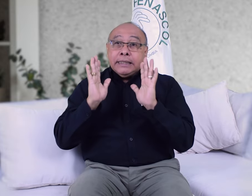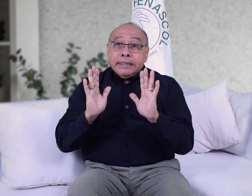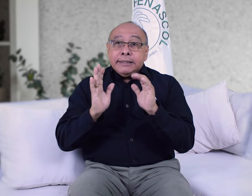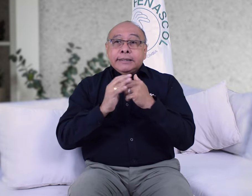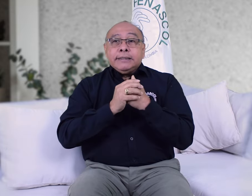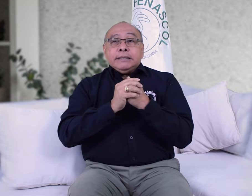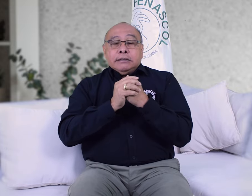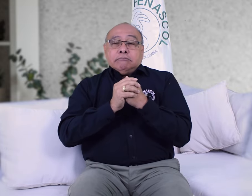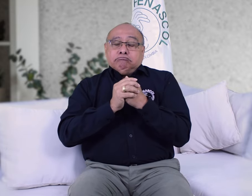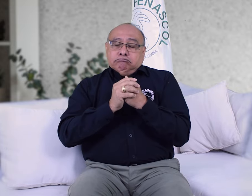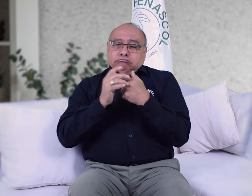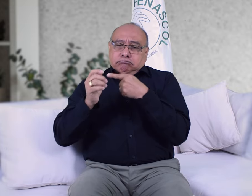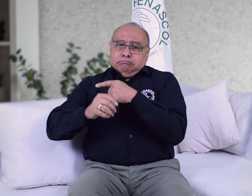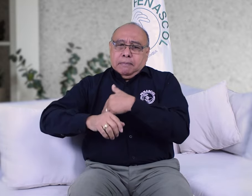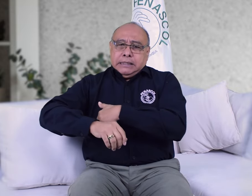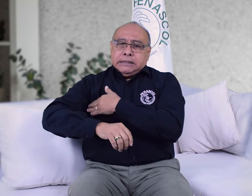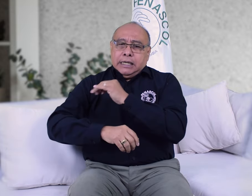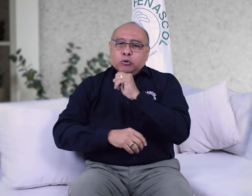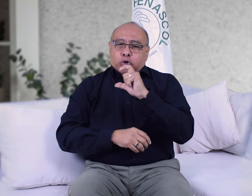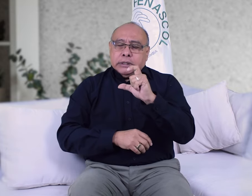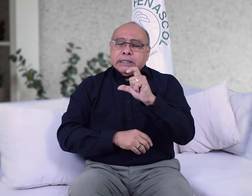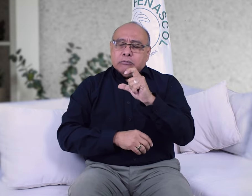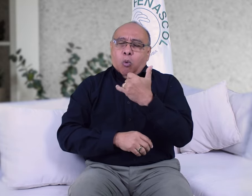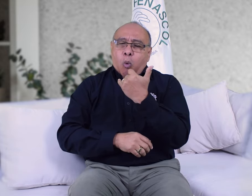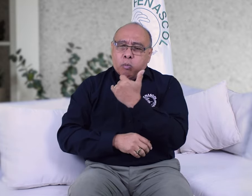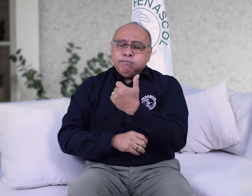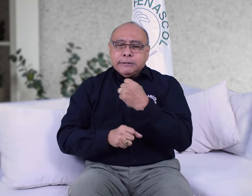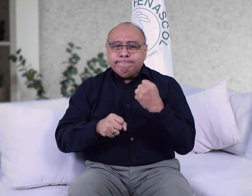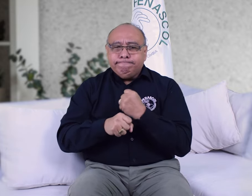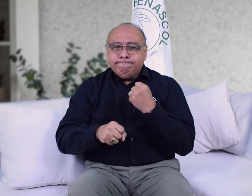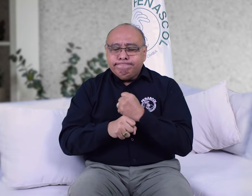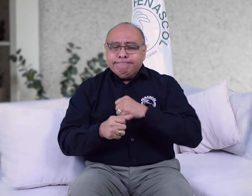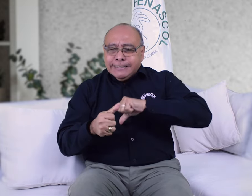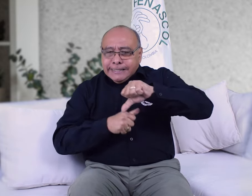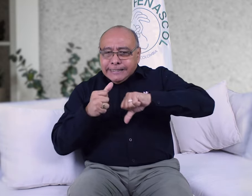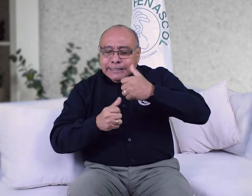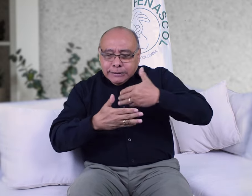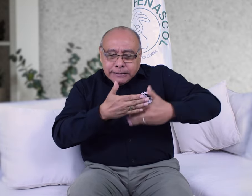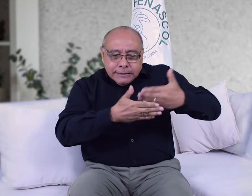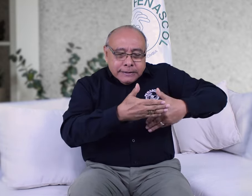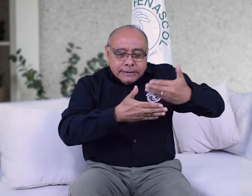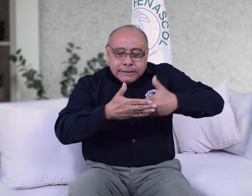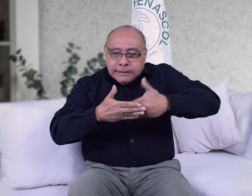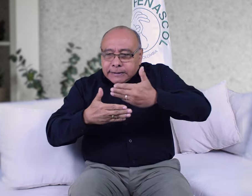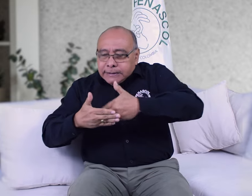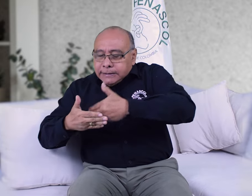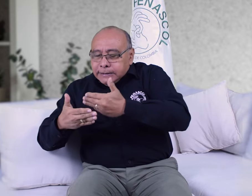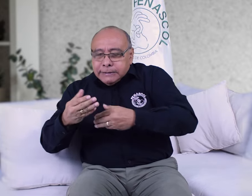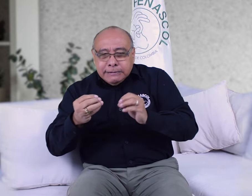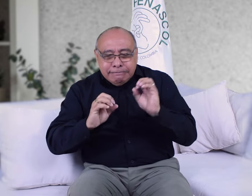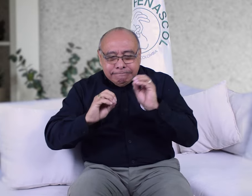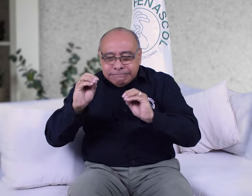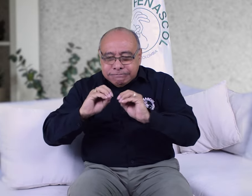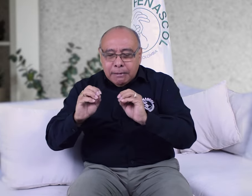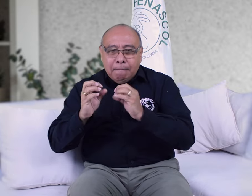Desde el Ministerio de las TIC, se encuentran trabajando y adelantando trámites administrativos